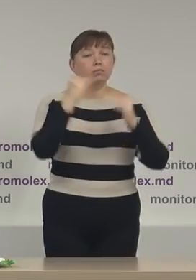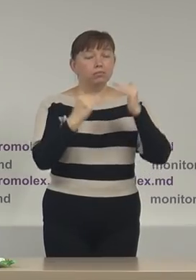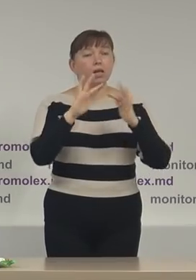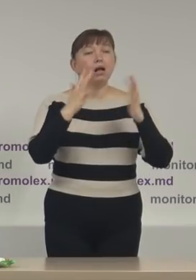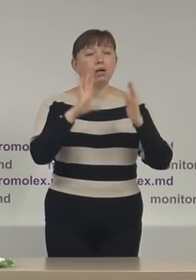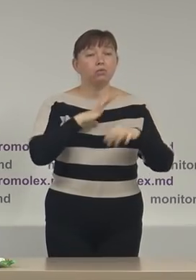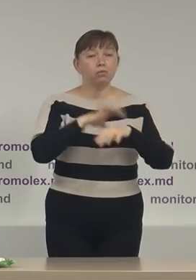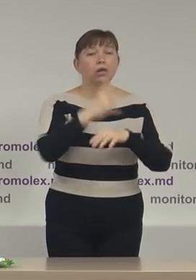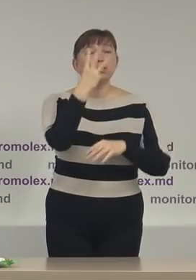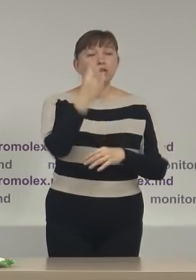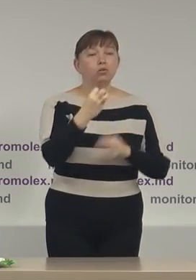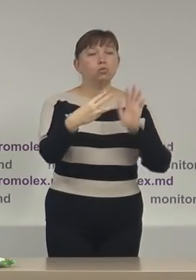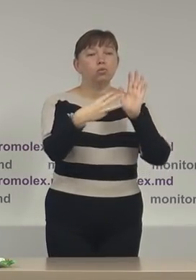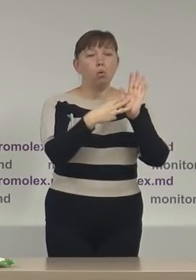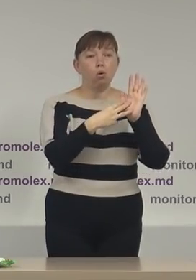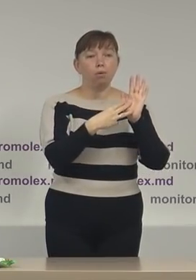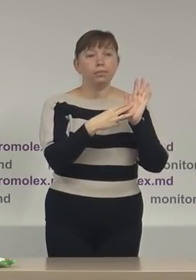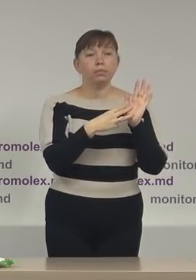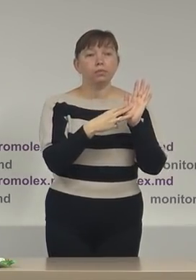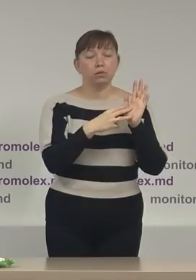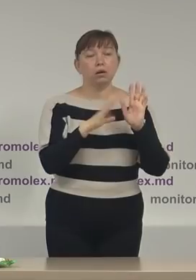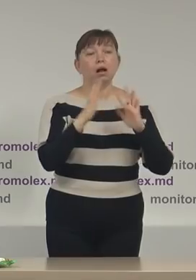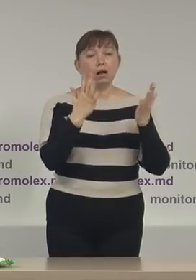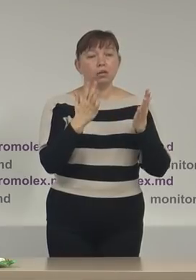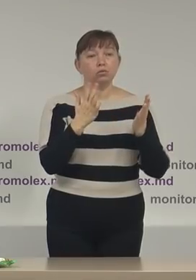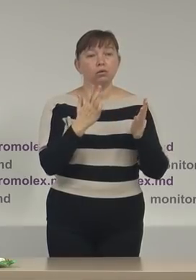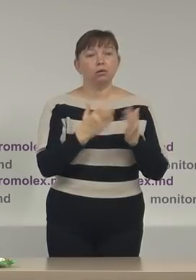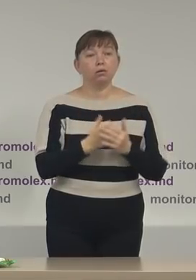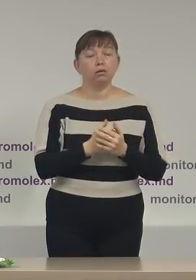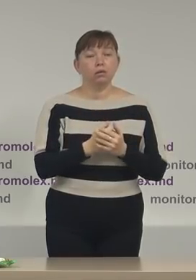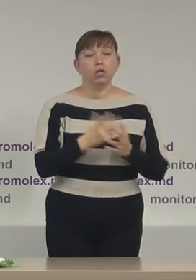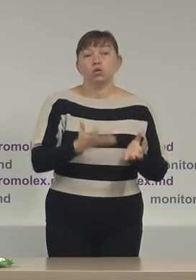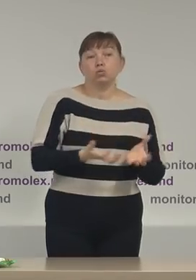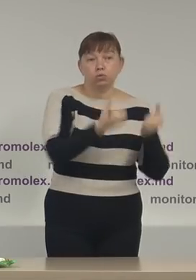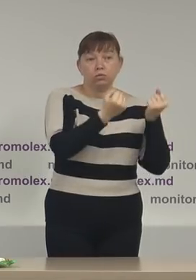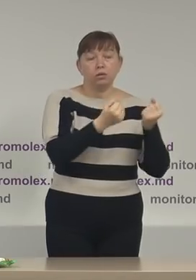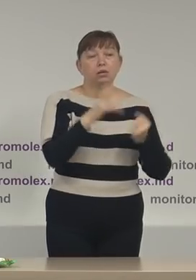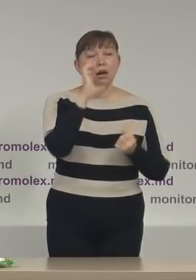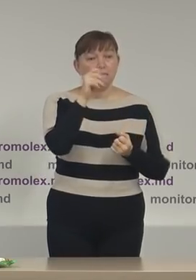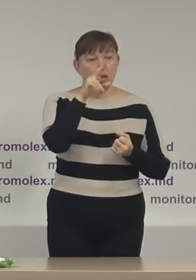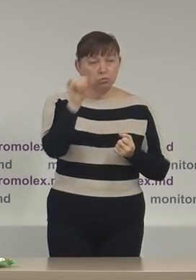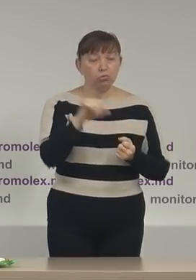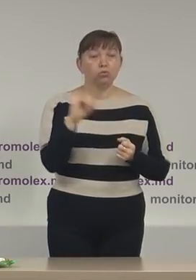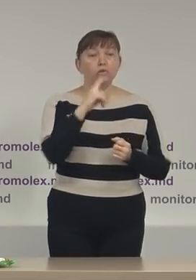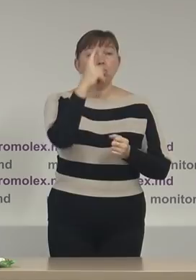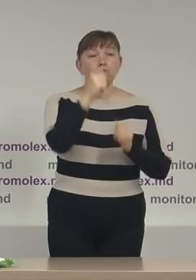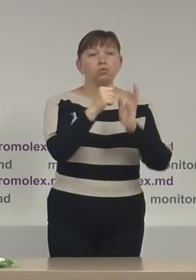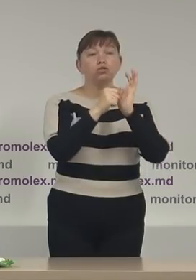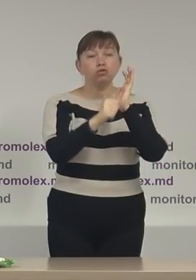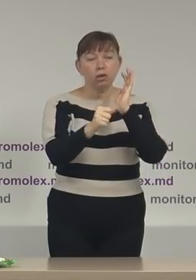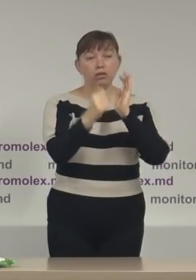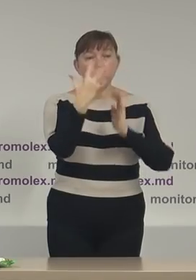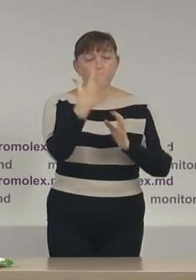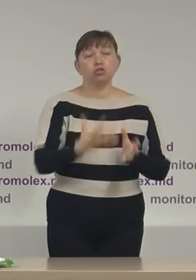cazuri atestate, este 308 cazuri în susținerea doamnei Maya Sandu și 165